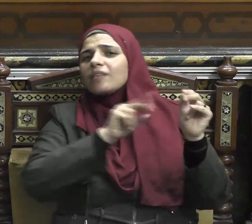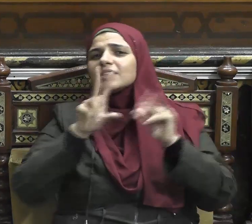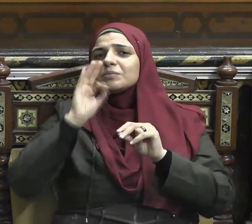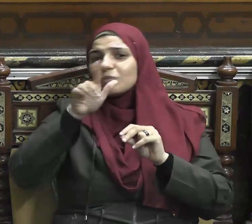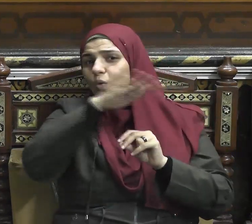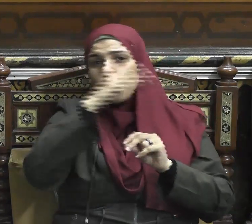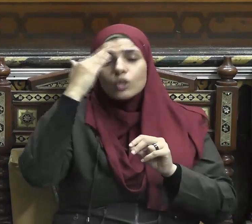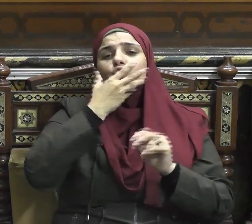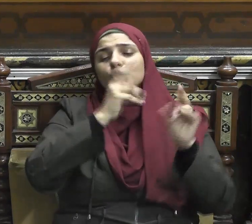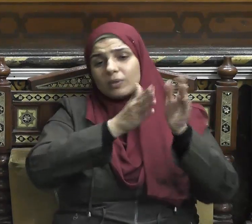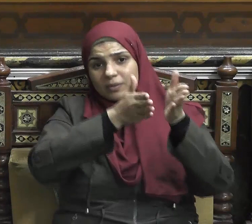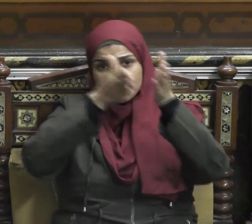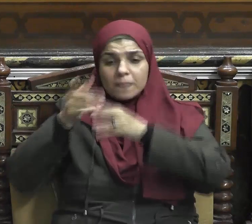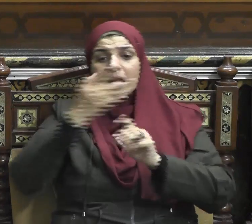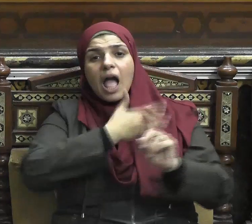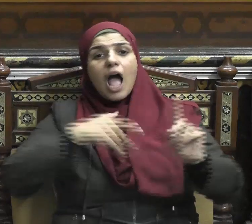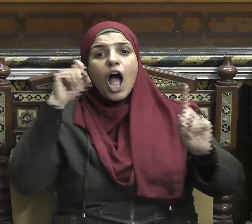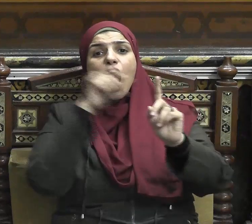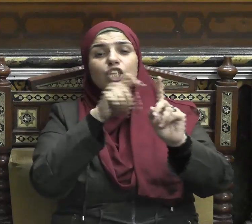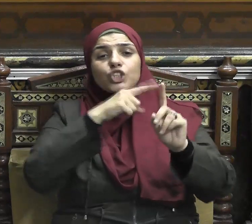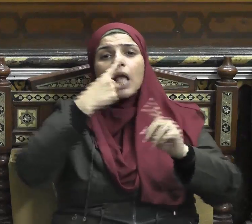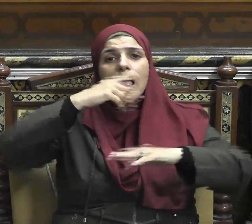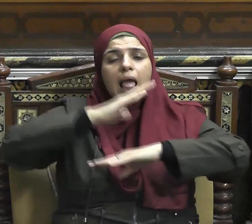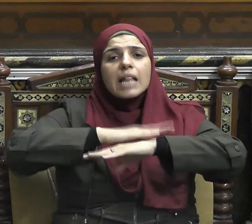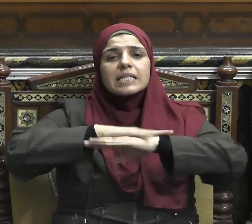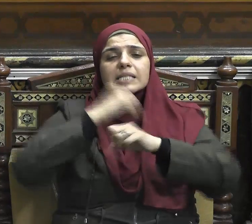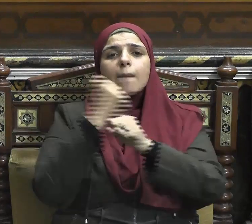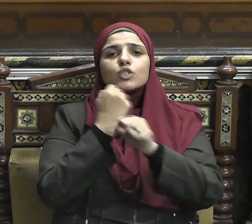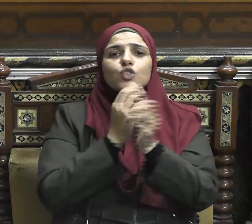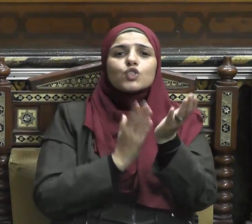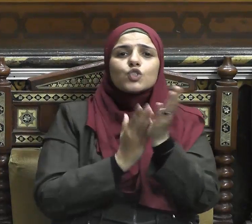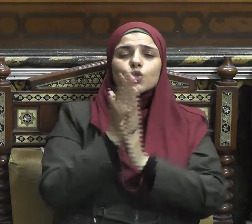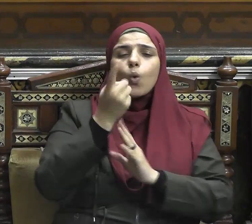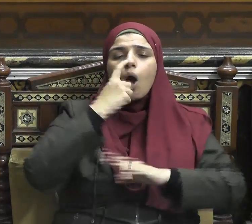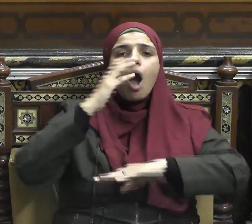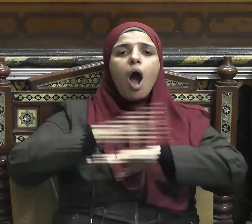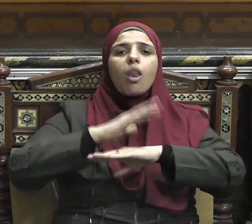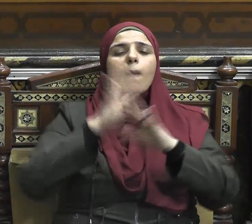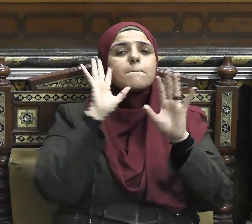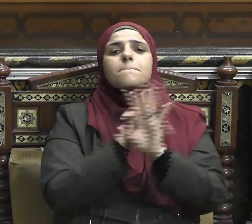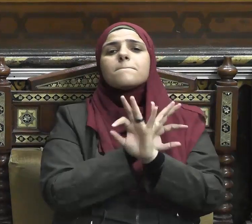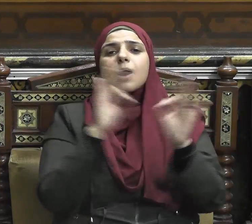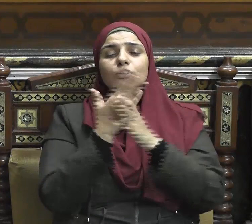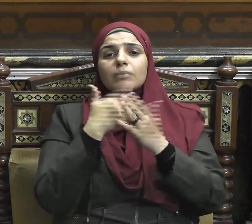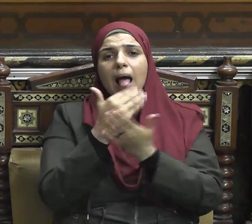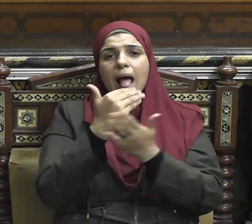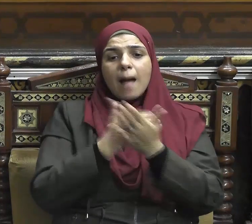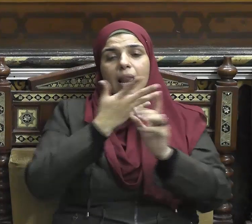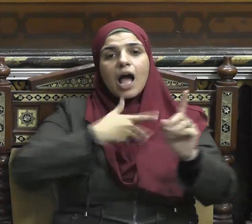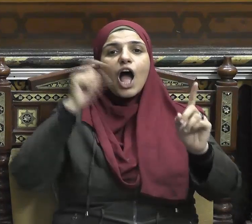إني إمرء صائم ويقول صلى الله عليه وسلم من لم يدع قول